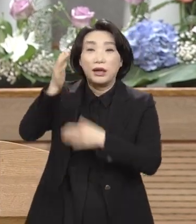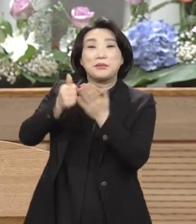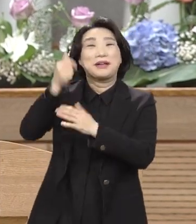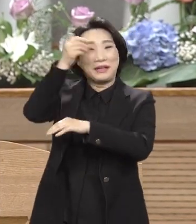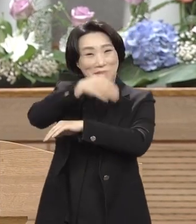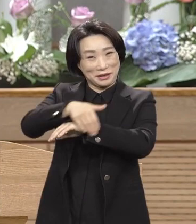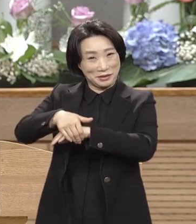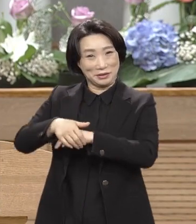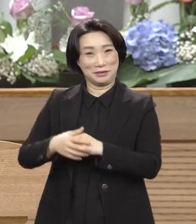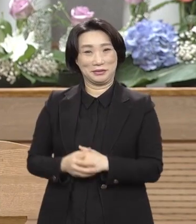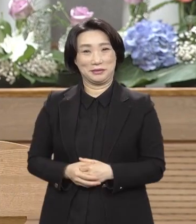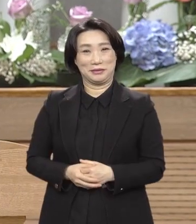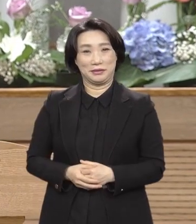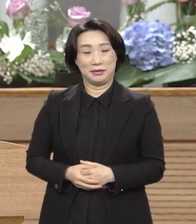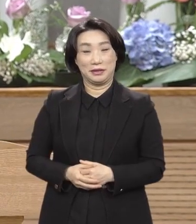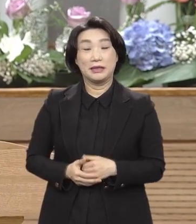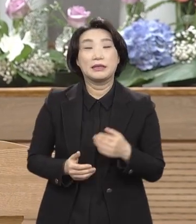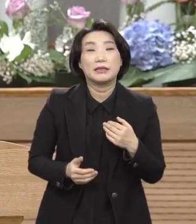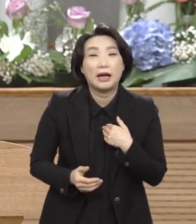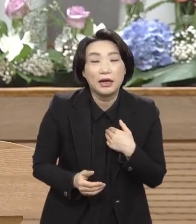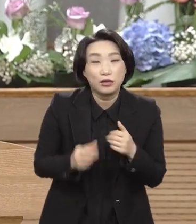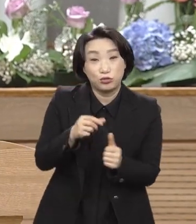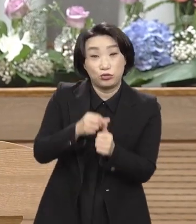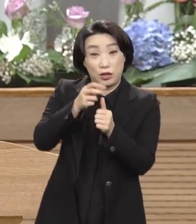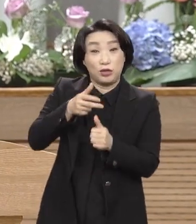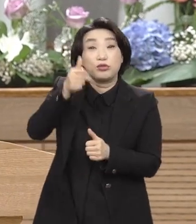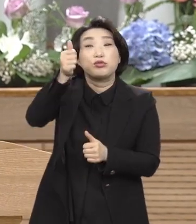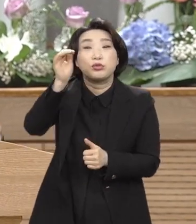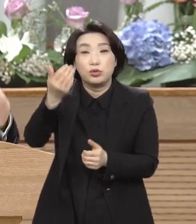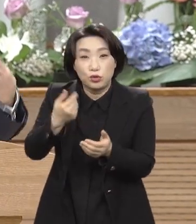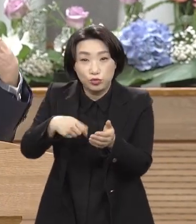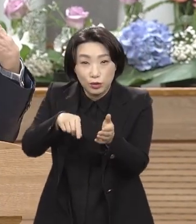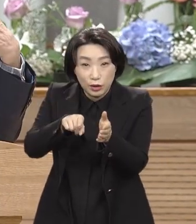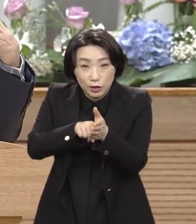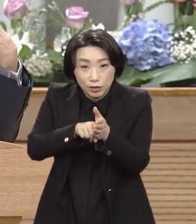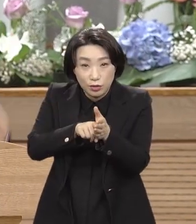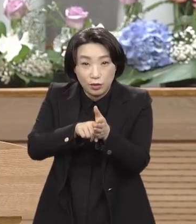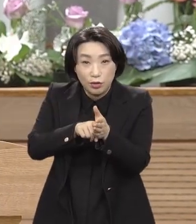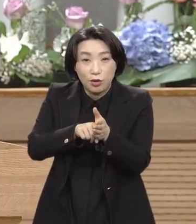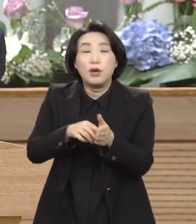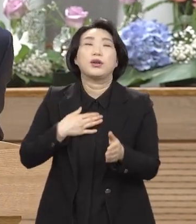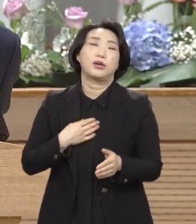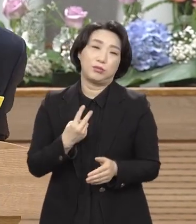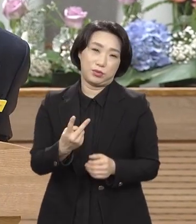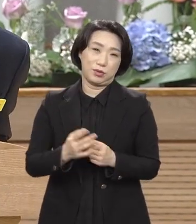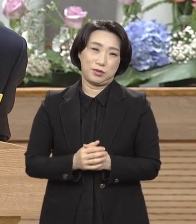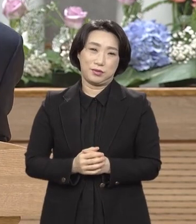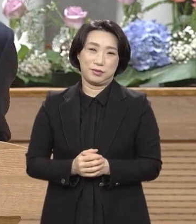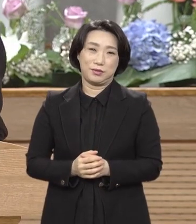나의 구세주가 되기 위한 고의적인 일이었다 자